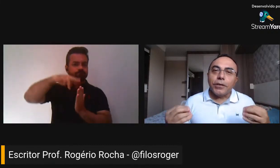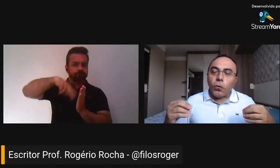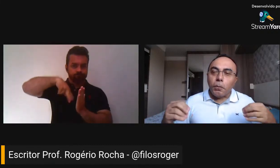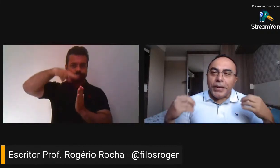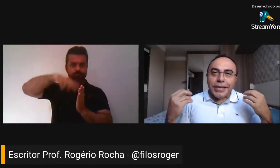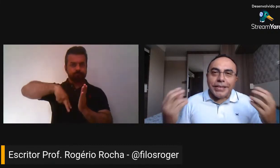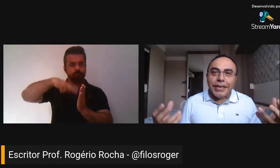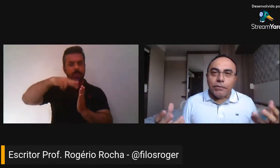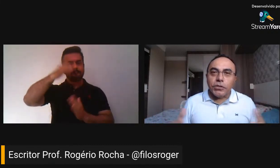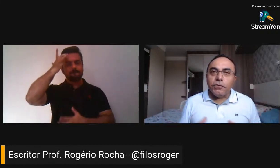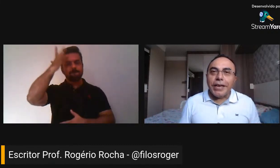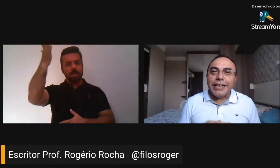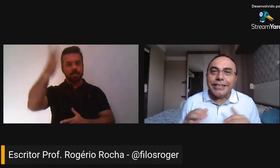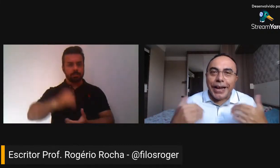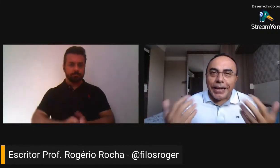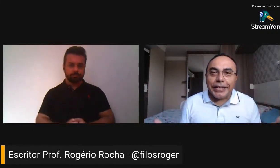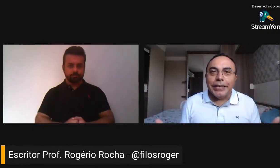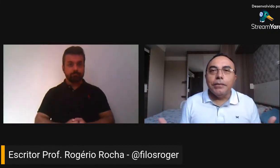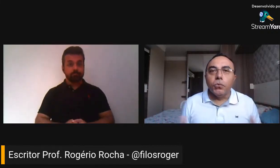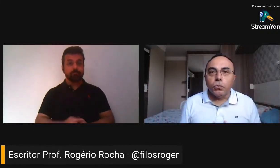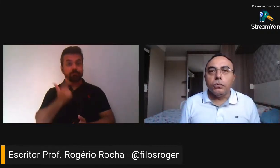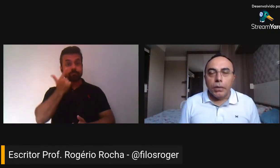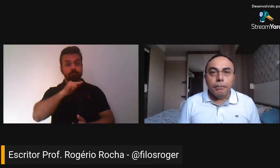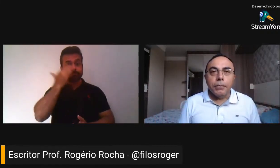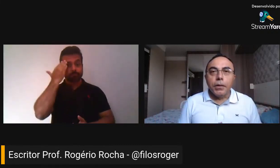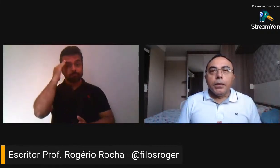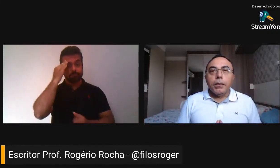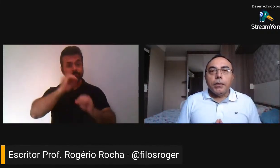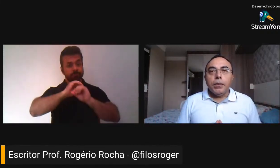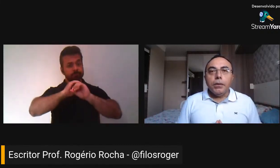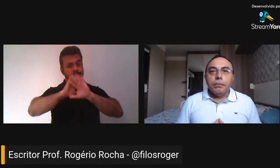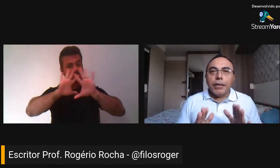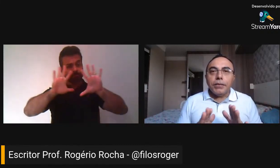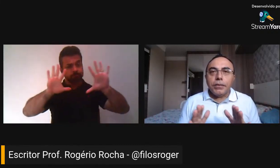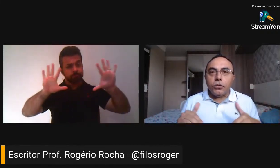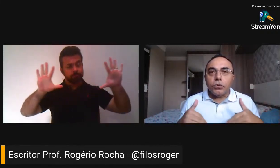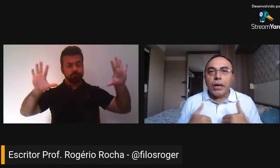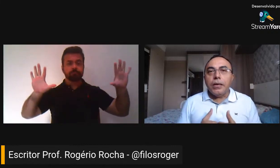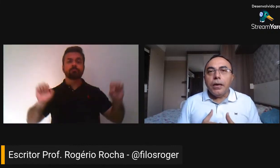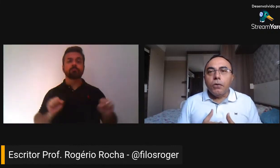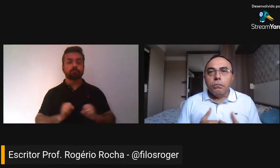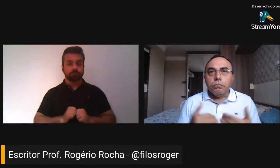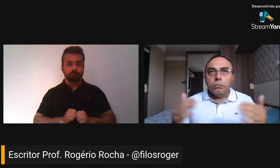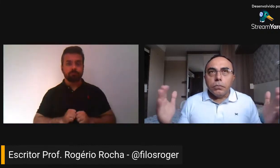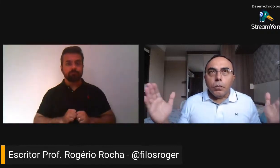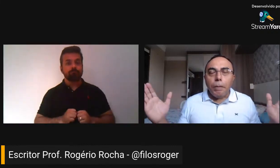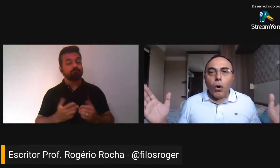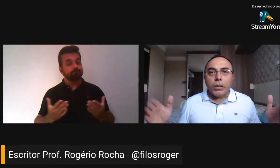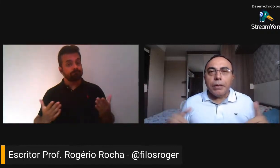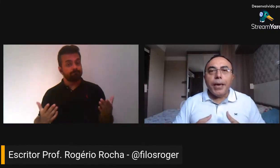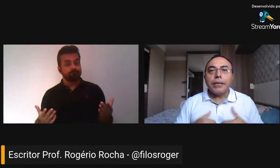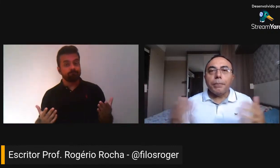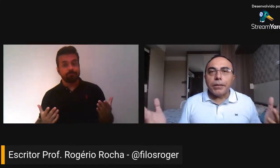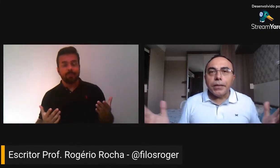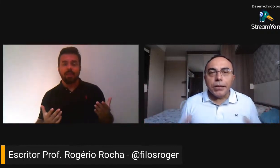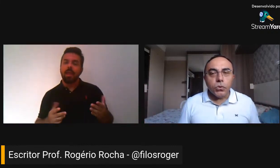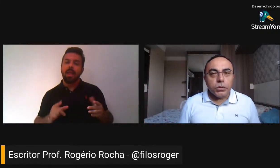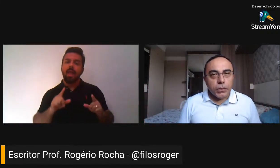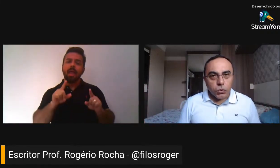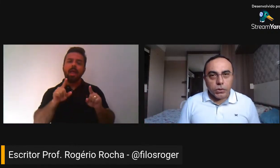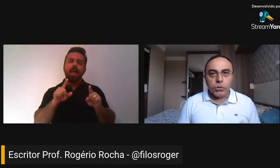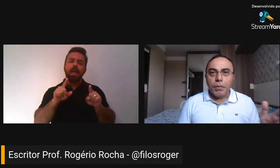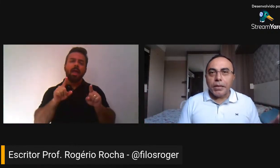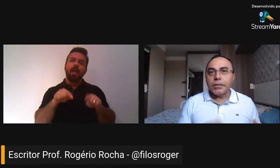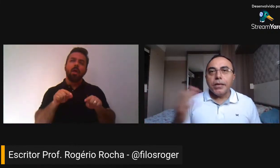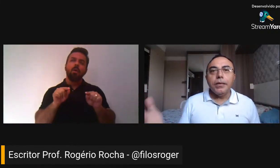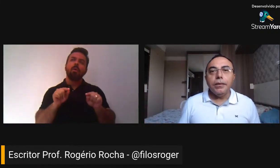conseguir compreender, você vai entrar naquele mundo. Mas isso daí é uma porta aberta para tantas